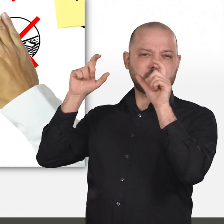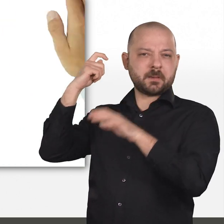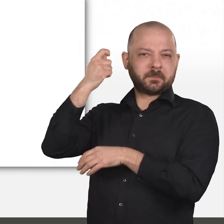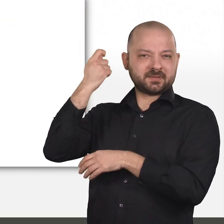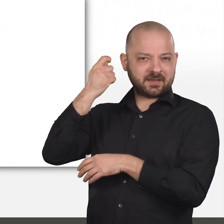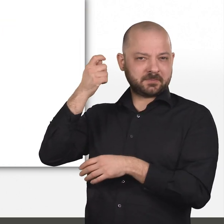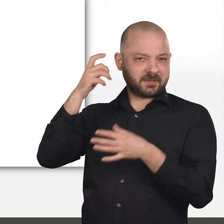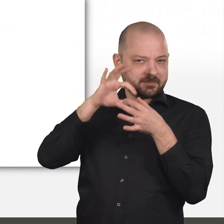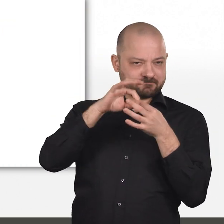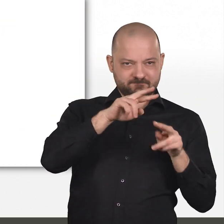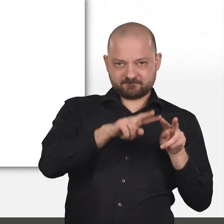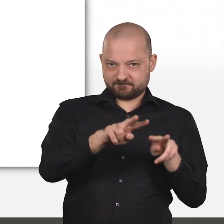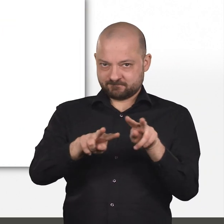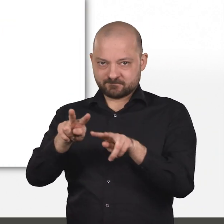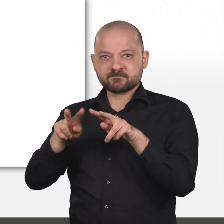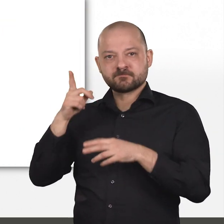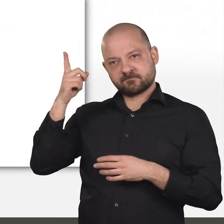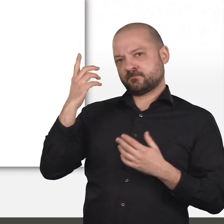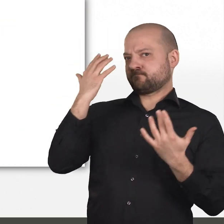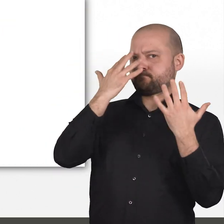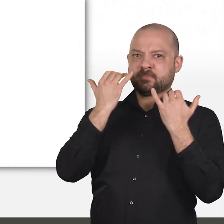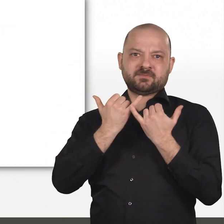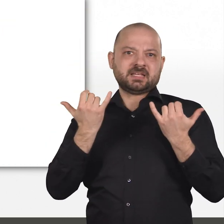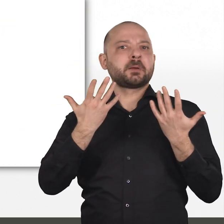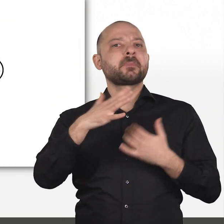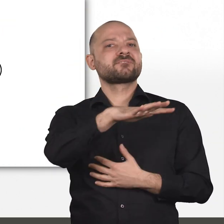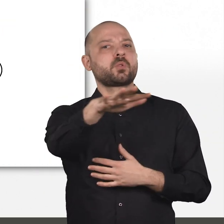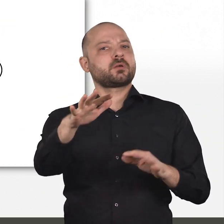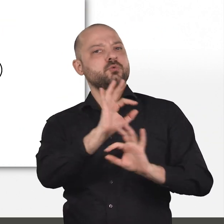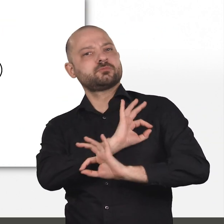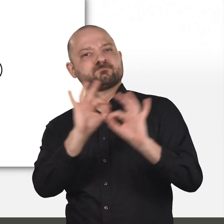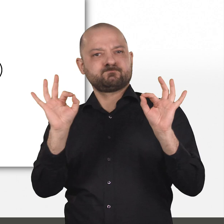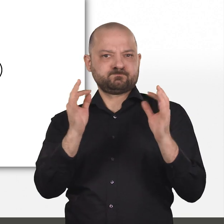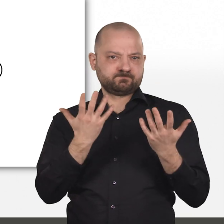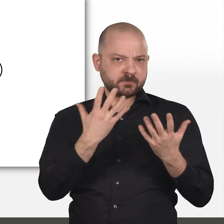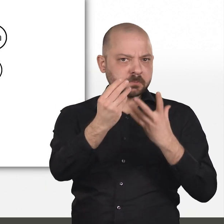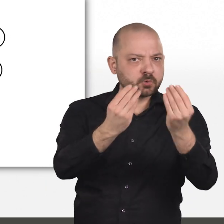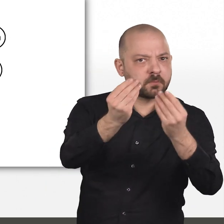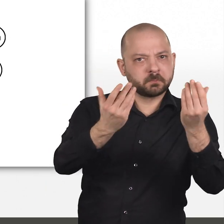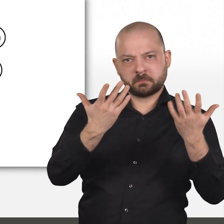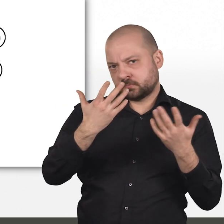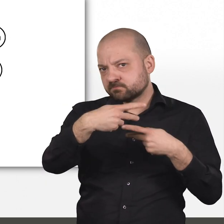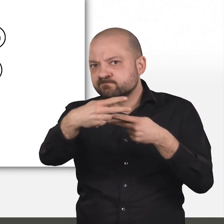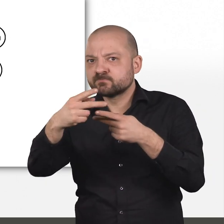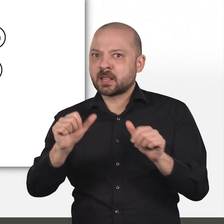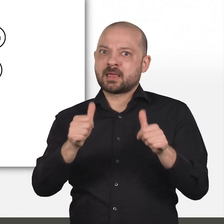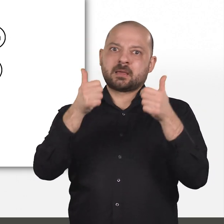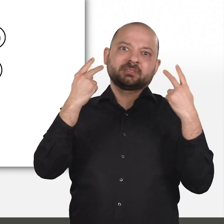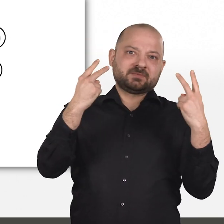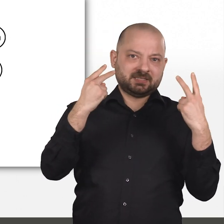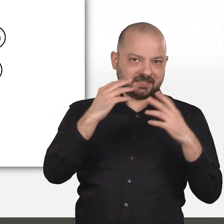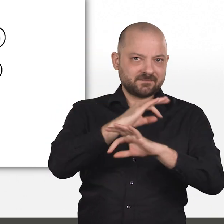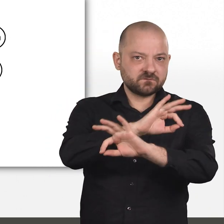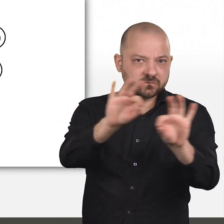Die Betreiber kritischer Infrastrukturen sorgen dafür, dass die Bevölkerung bestens mit allen lebenswichtigen Dingen versorgt ist und